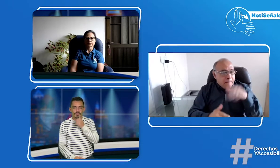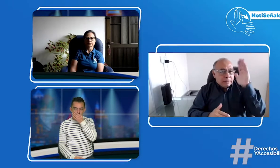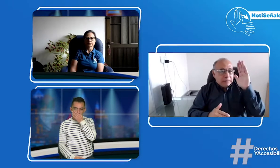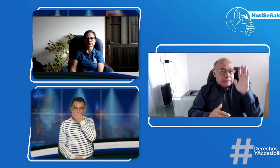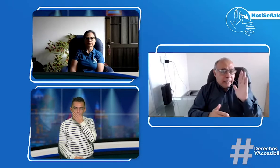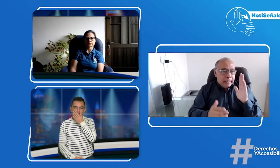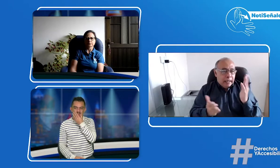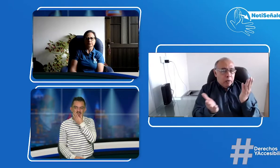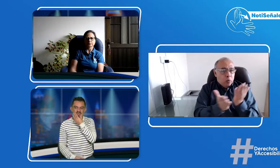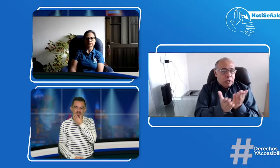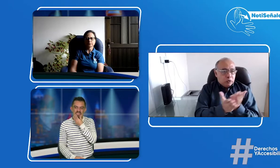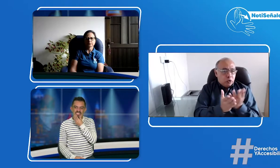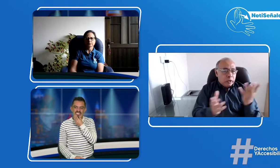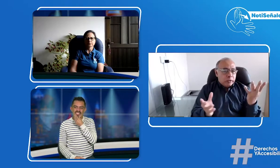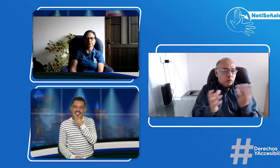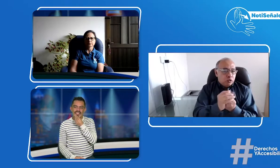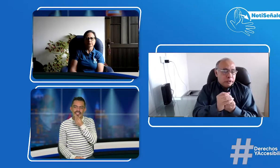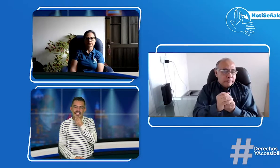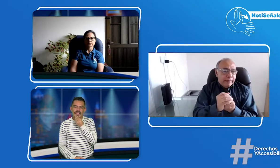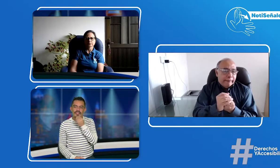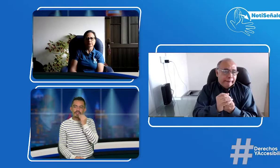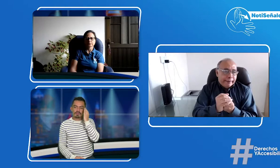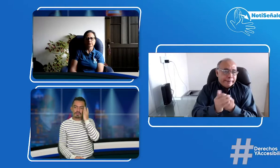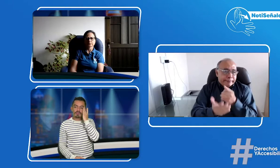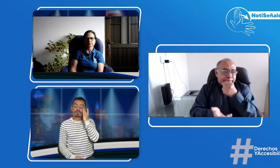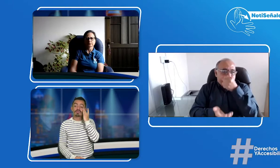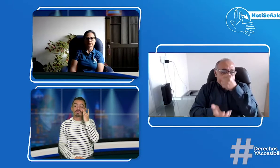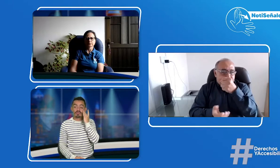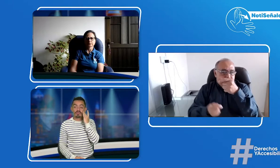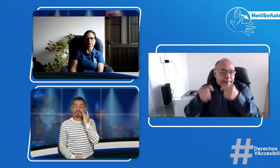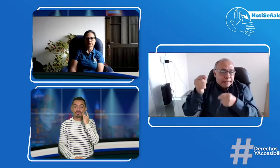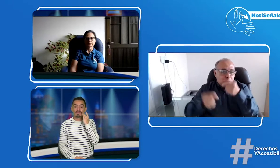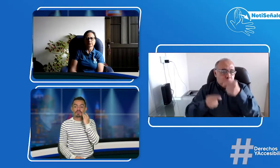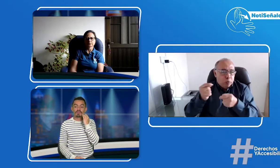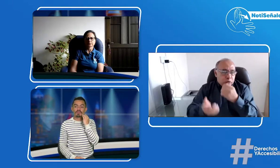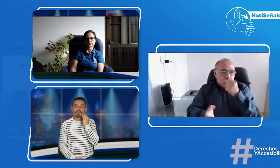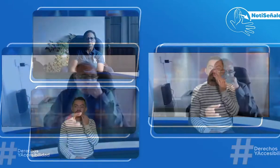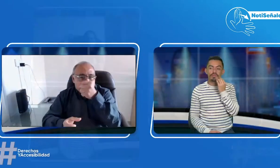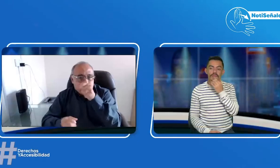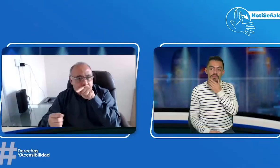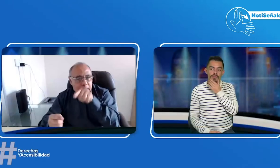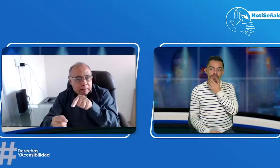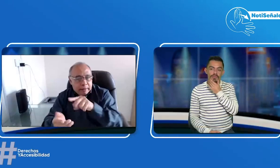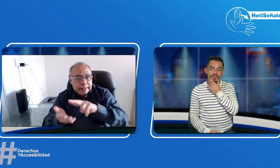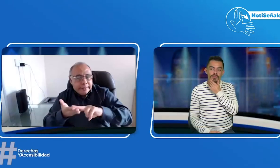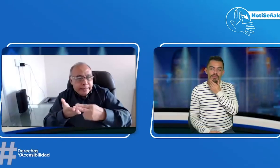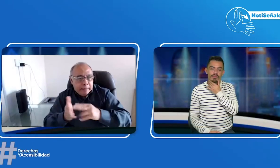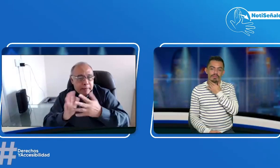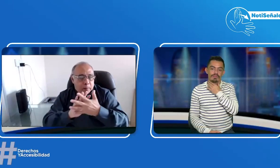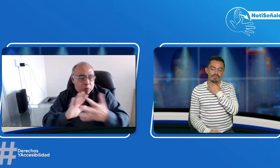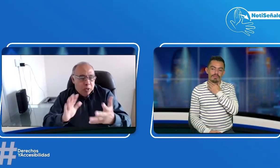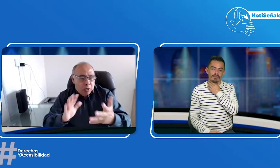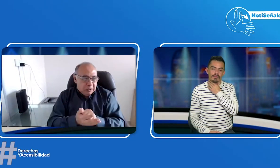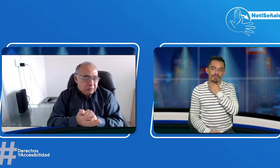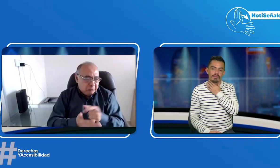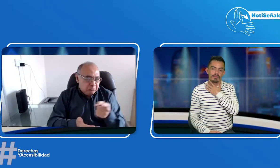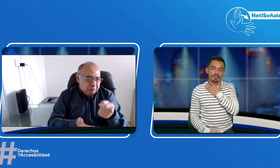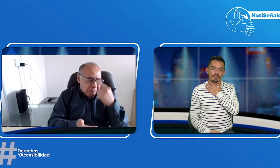En este momento lo que más está haciendo es educación inclusiva y el presupuesto se da para una educación inclusiva. Es